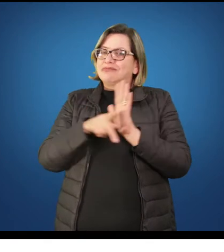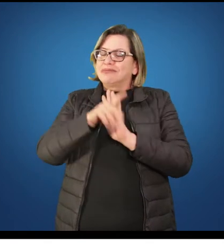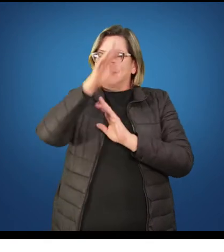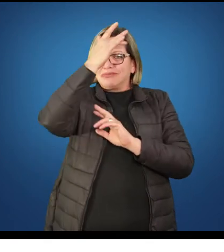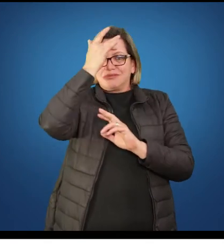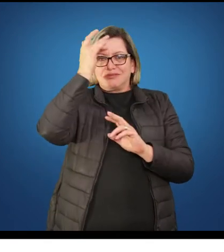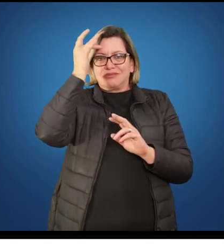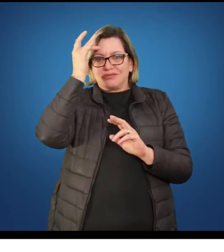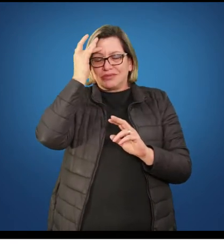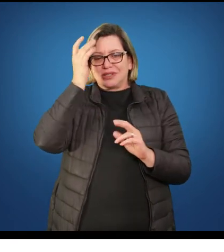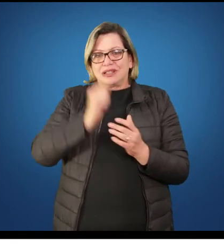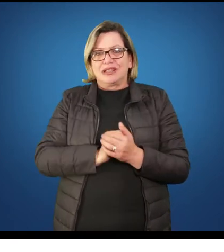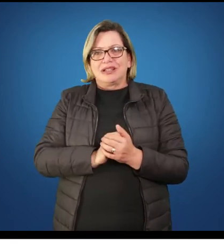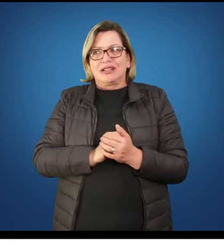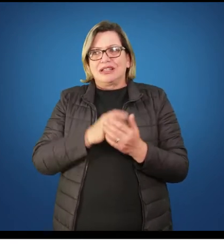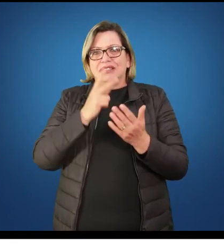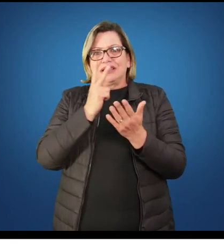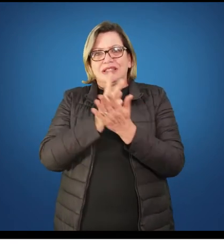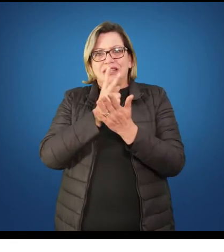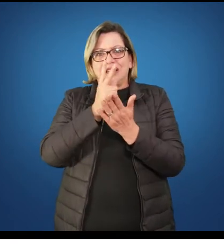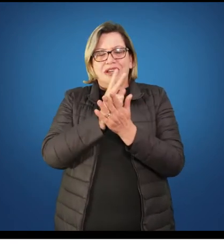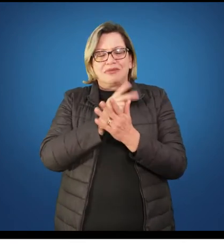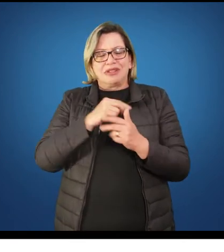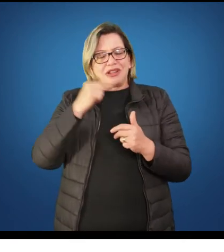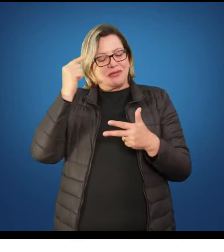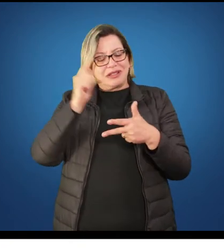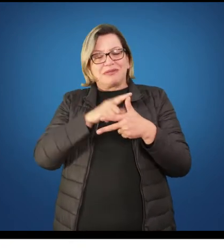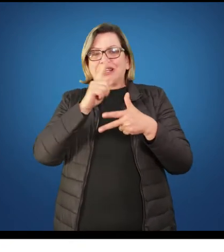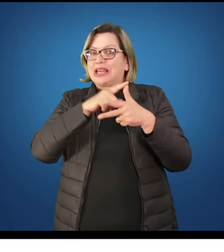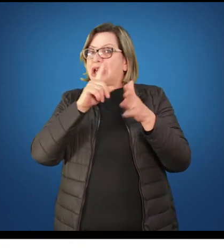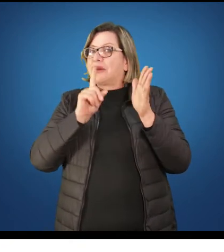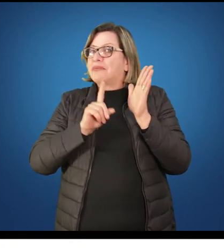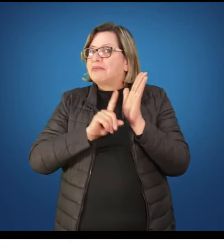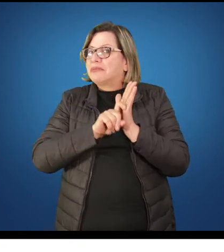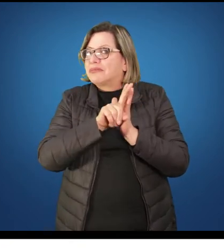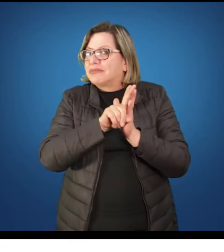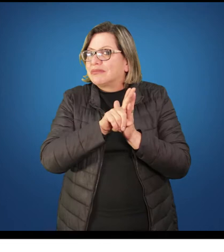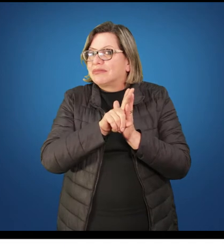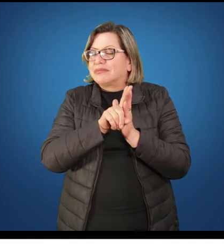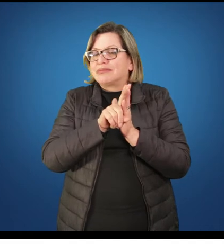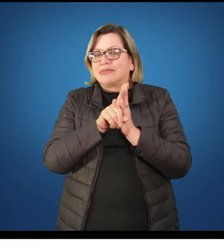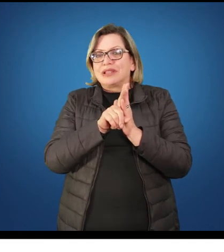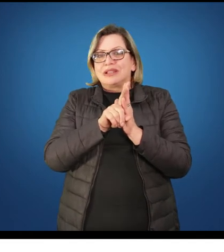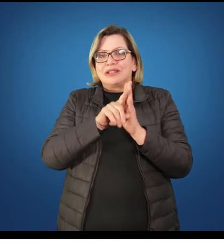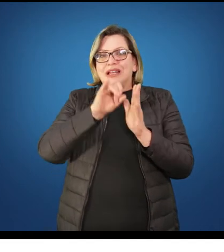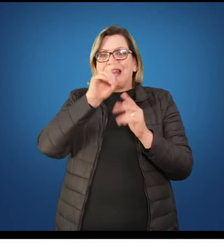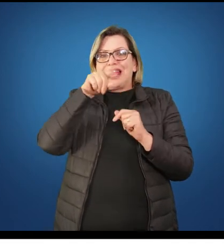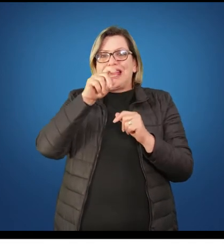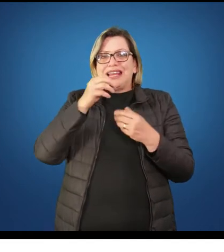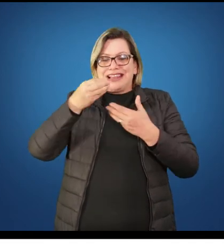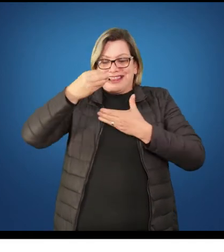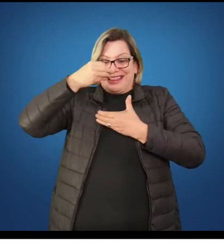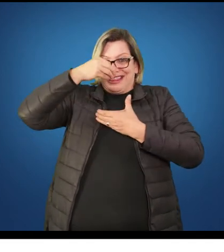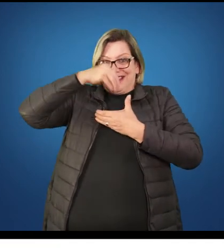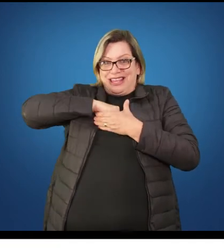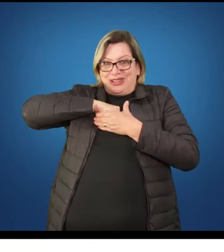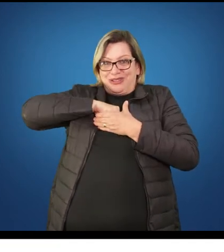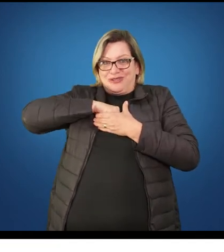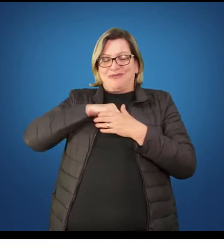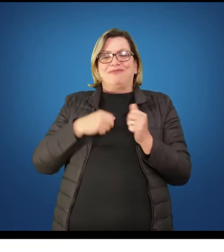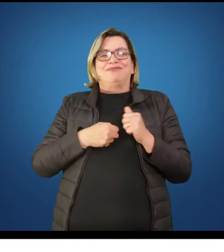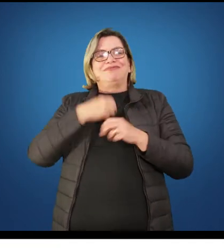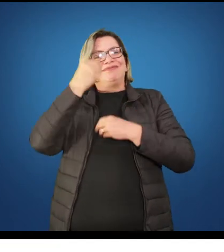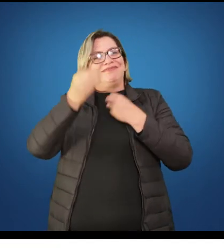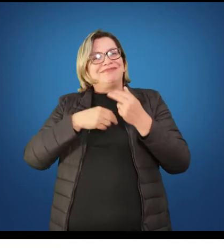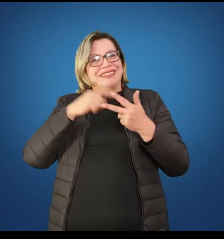aberta, cheia ali de areia, mas a quantidade de areia em relação aos fatores biológicos não tem como aumentar ou